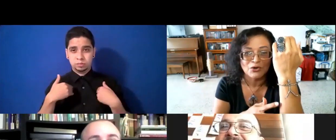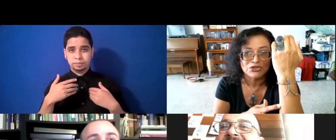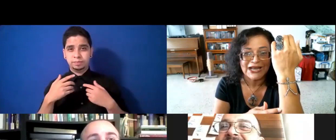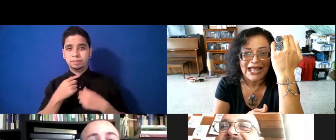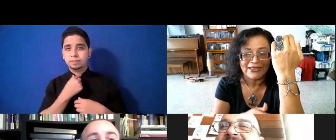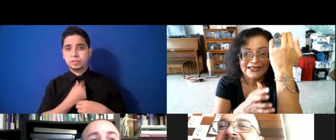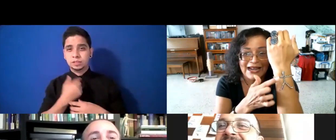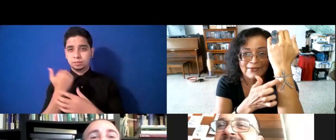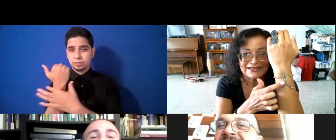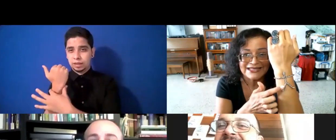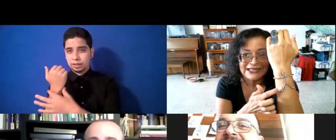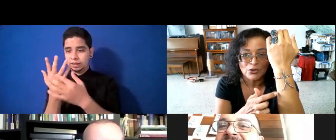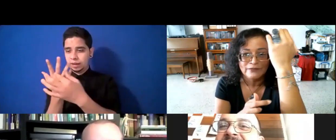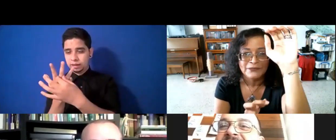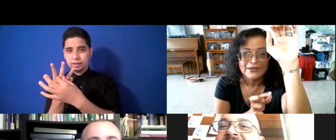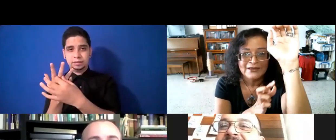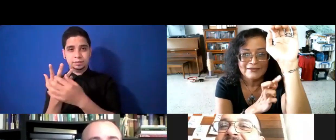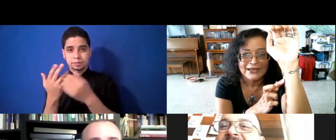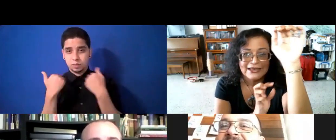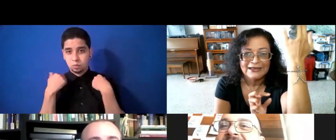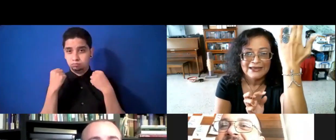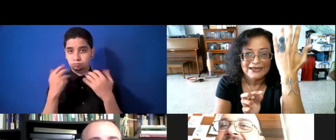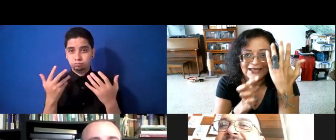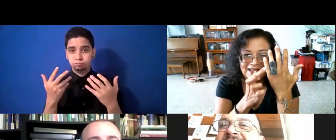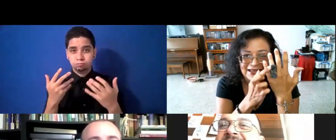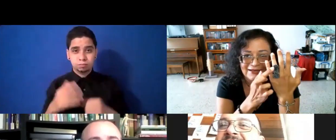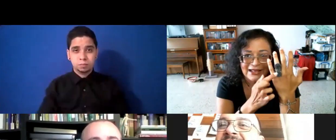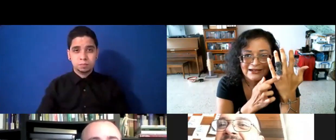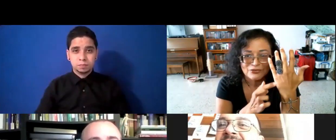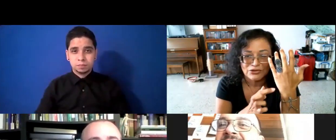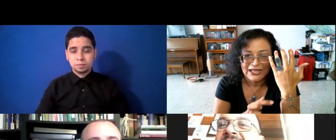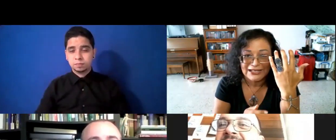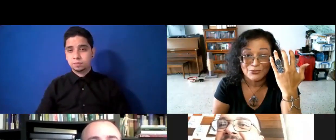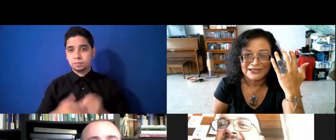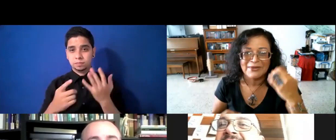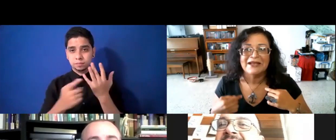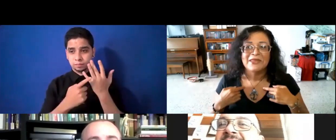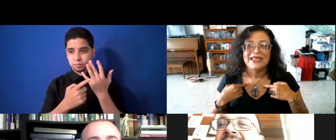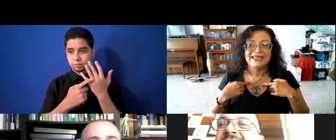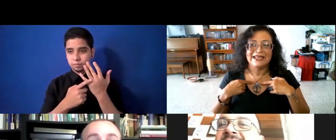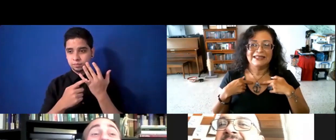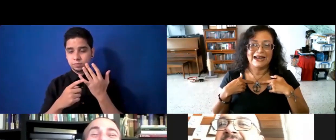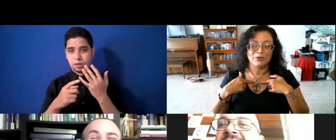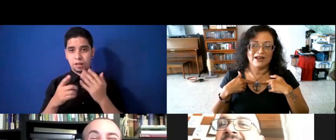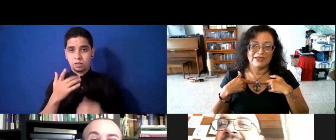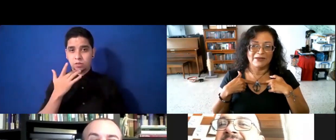ruccelada. Este es el abracito. Y esta es la sortija de la suerte mía. Y este es el árbol de la vida.